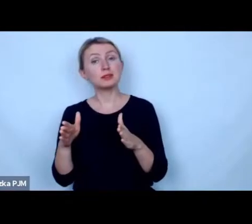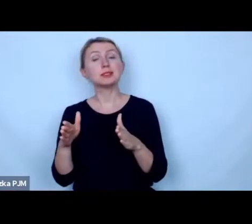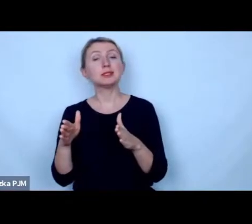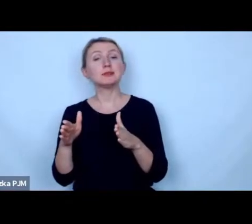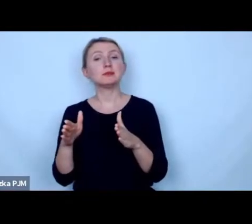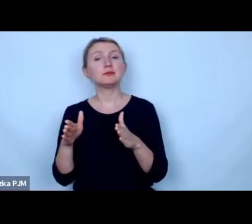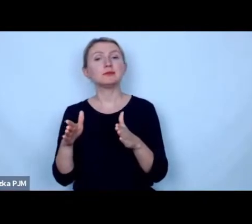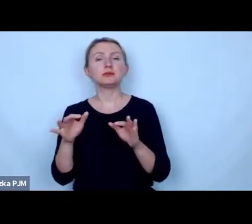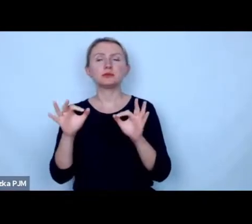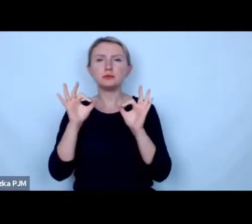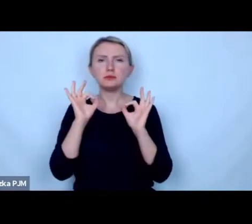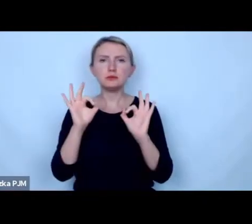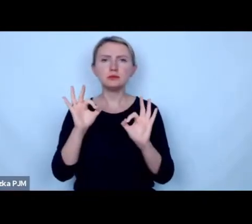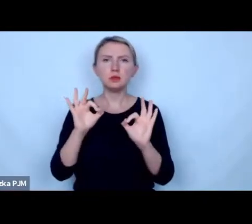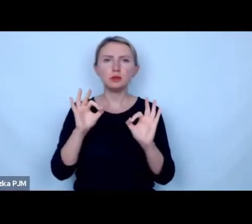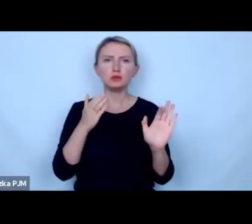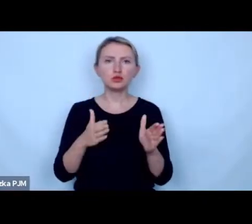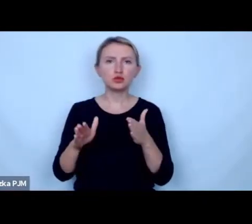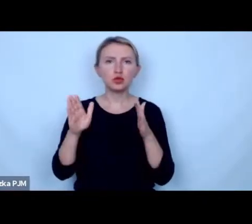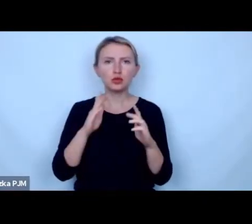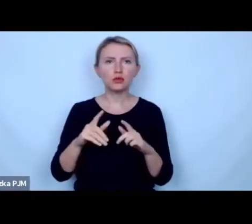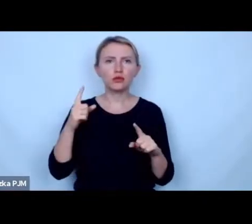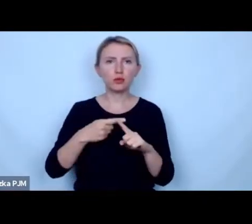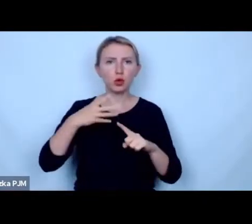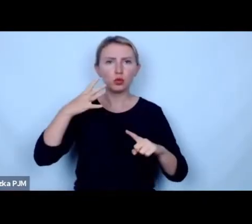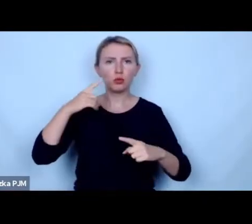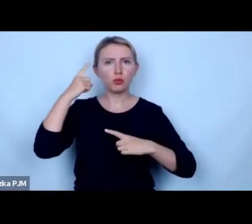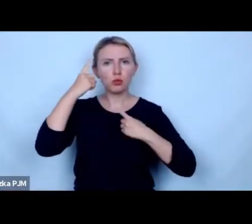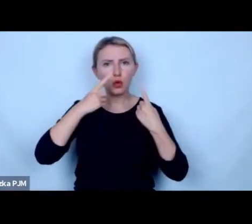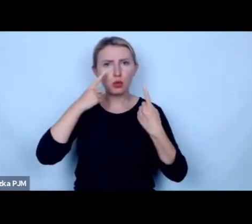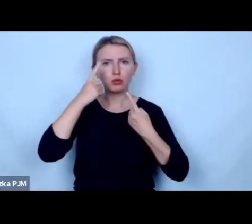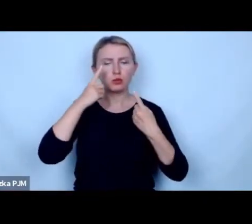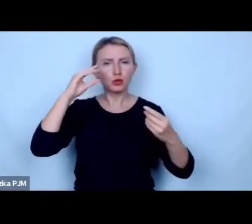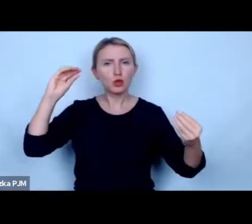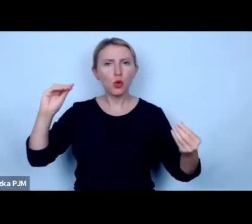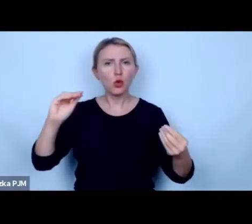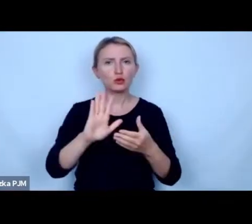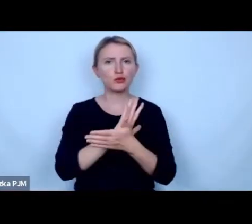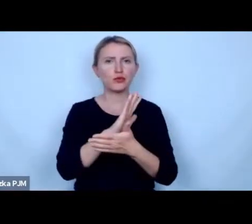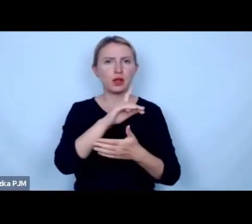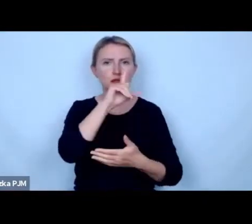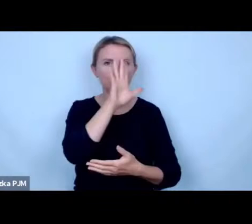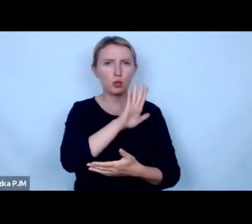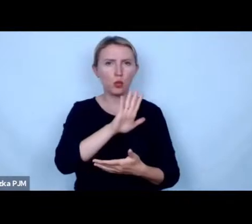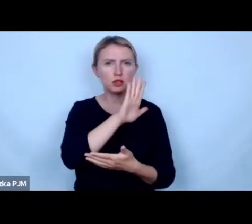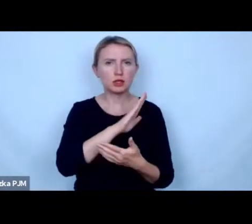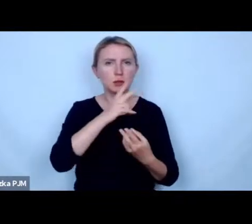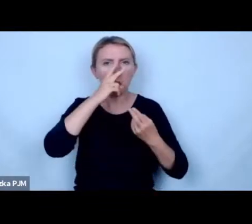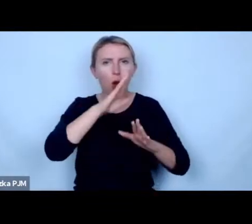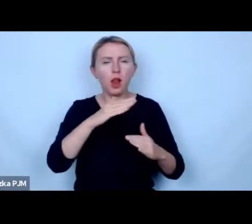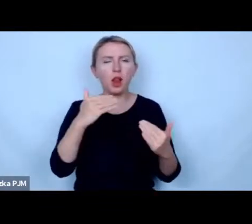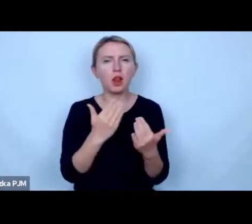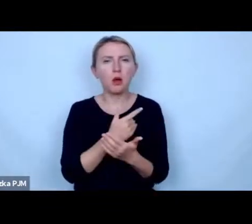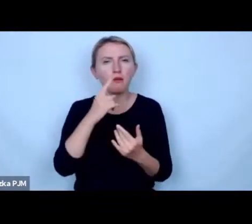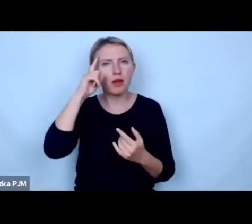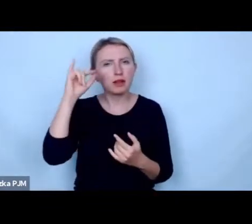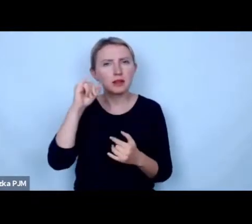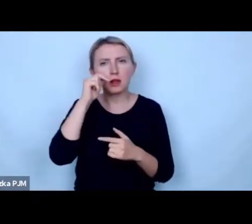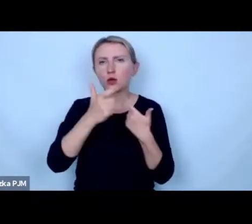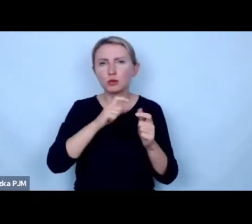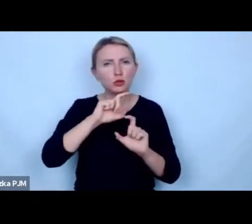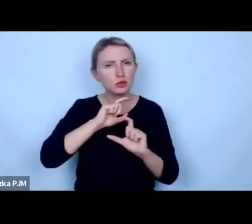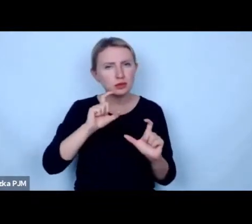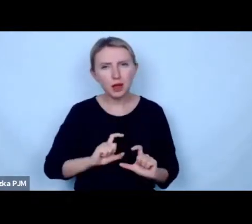dobrze sformułowane radykalne pomysły oswajać społeczeństwo z nowymi ideami robić to bez przerwy